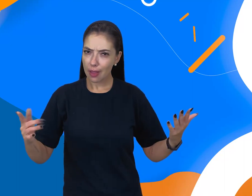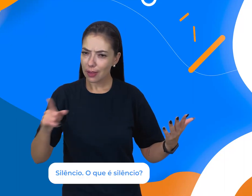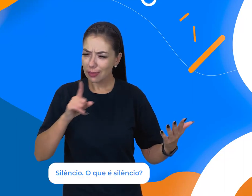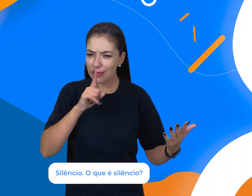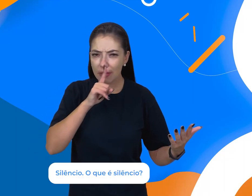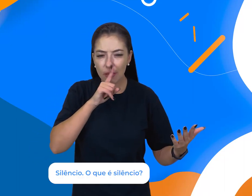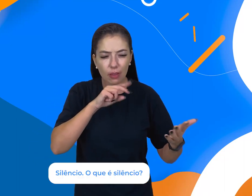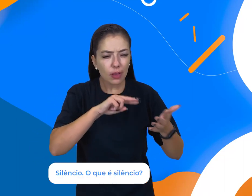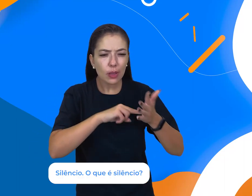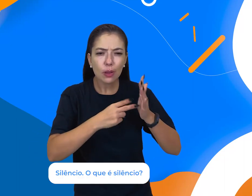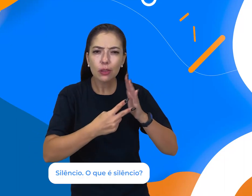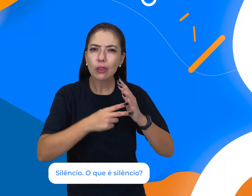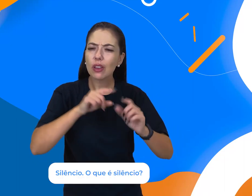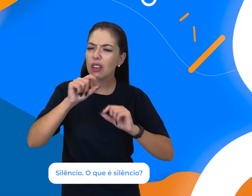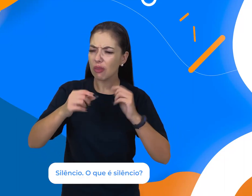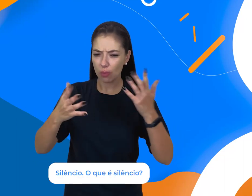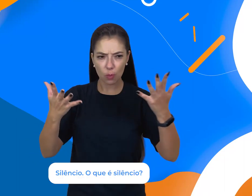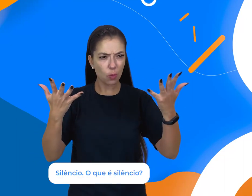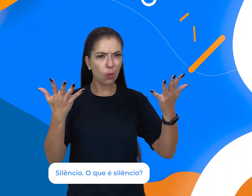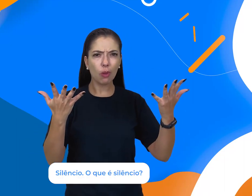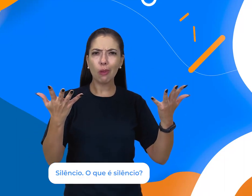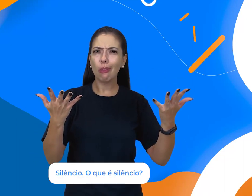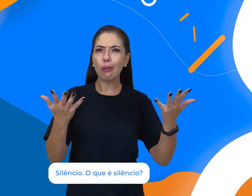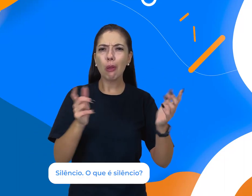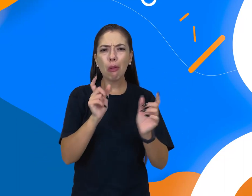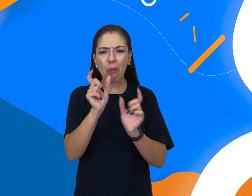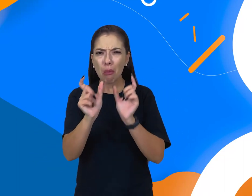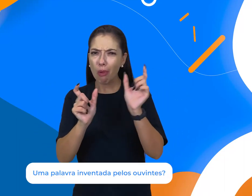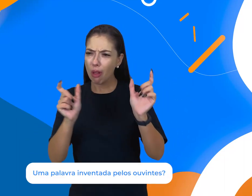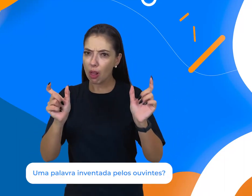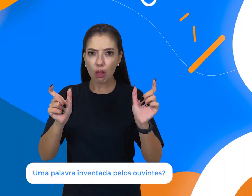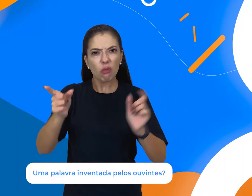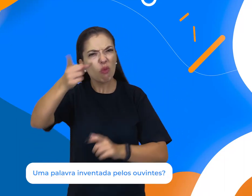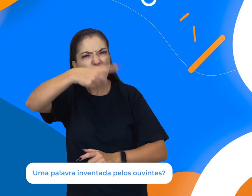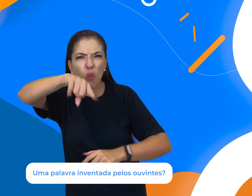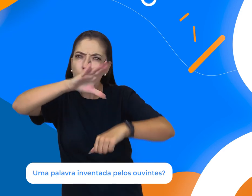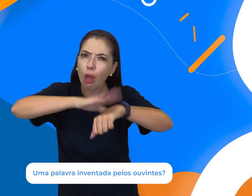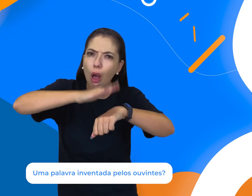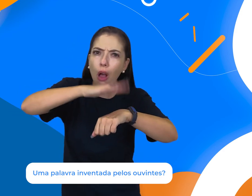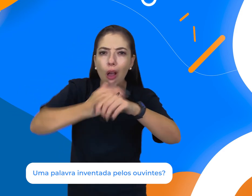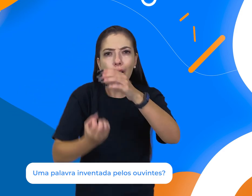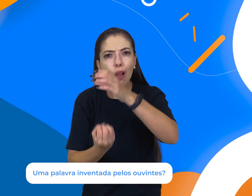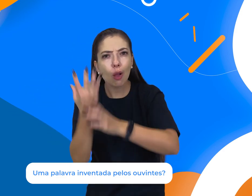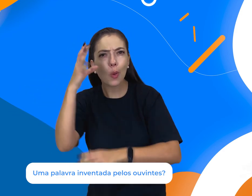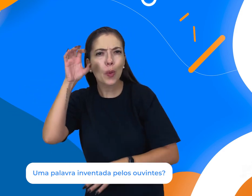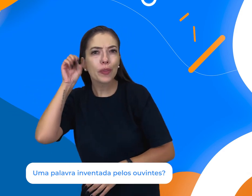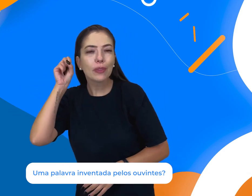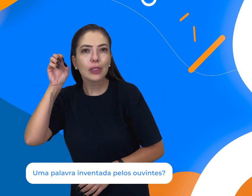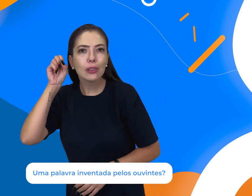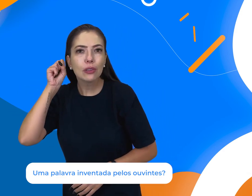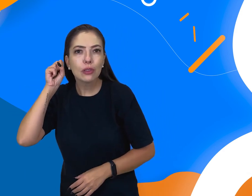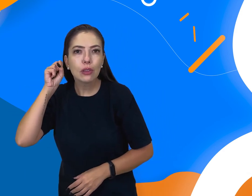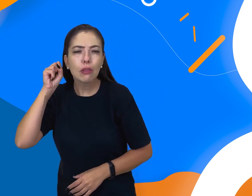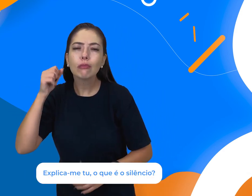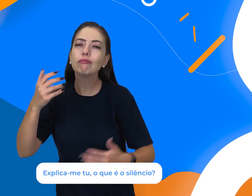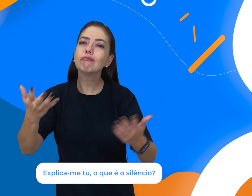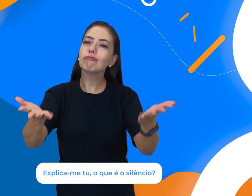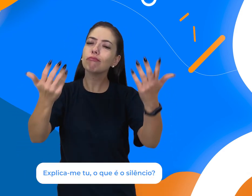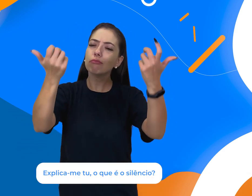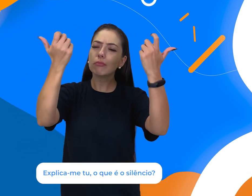Silêncio. O que é silêncio? Uma palavra inventada pelos ouvintes? Explica